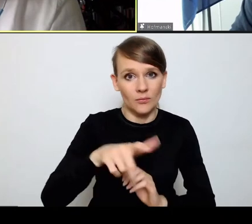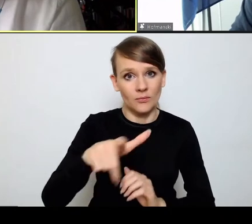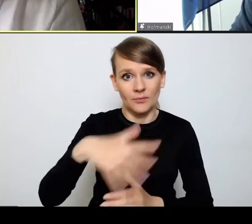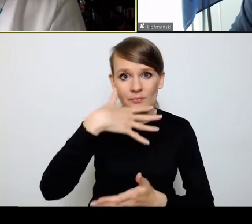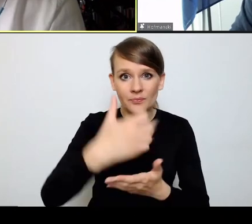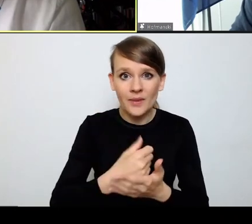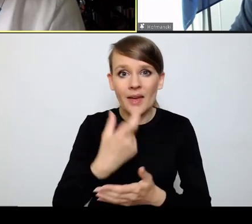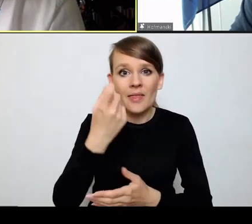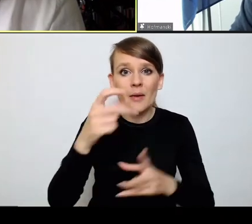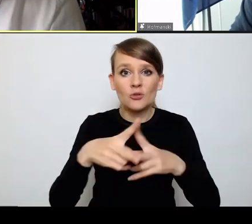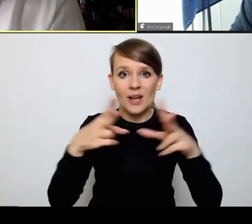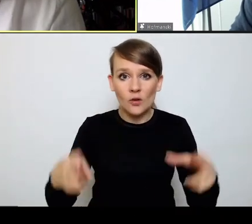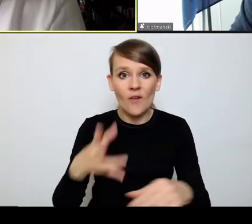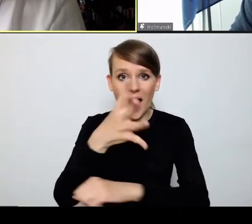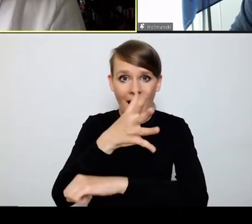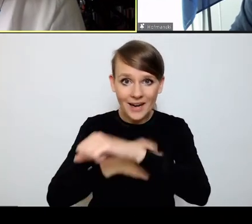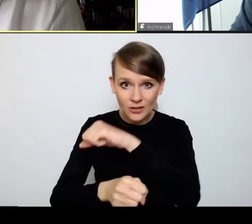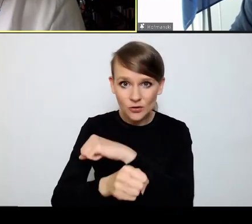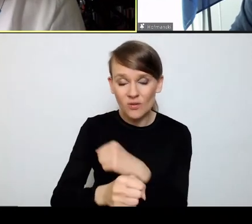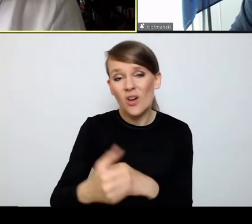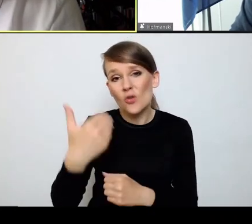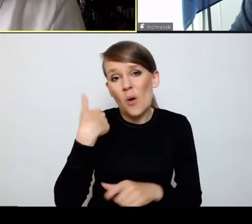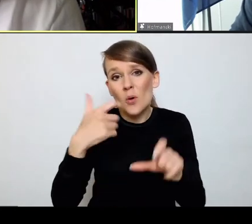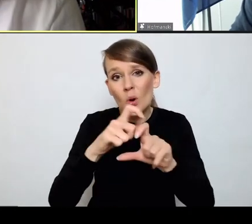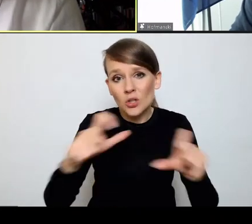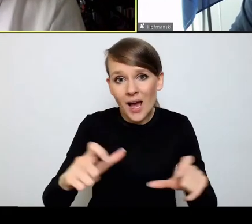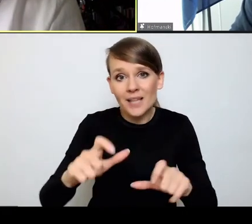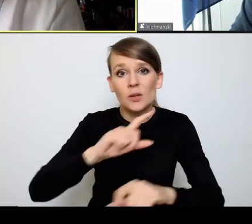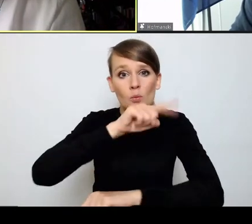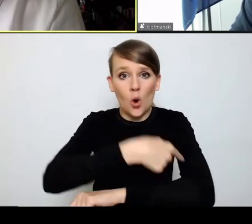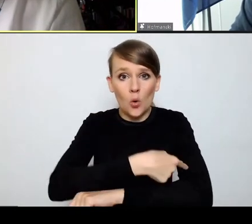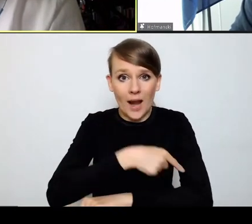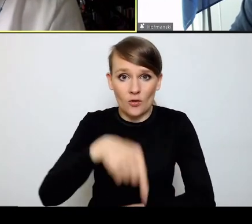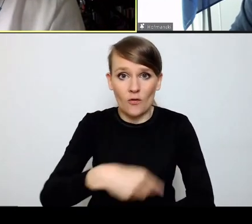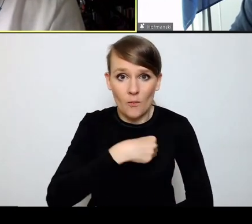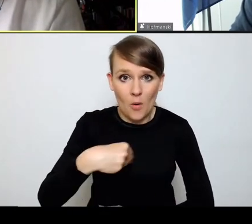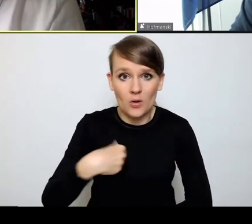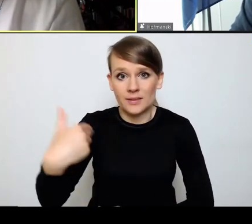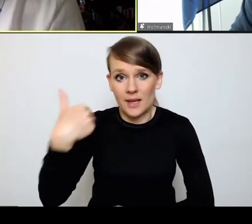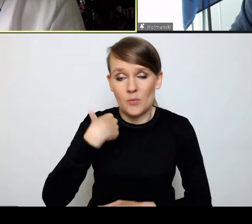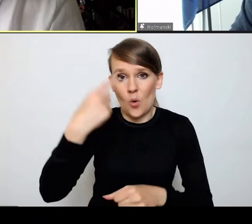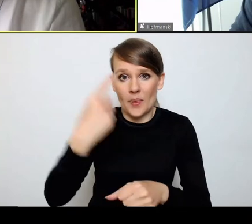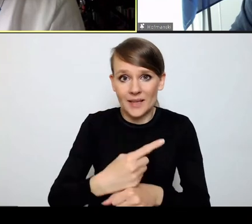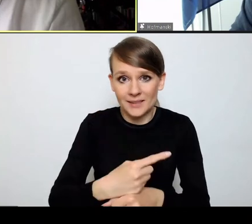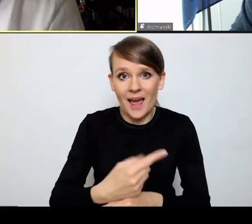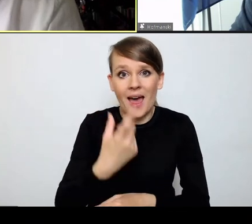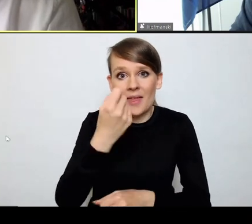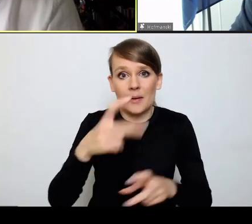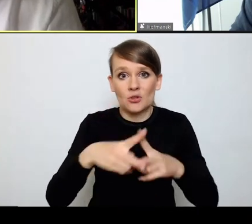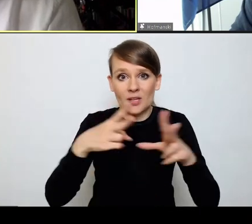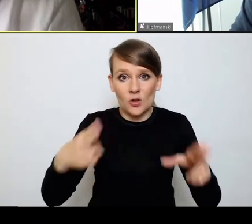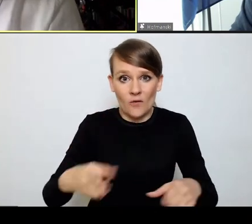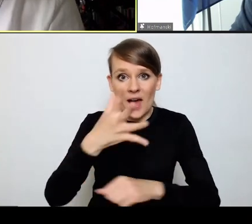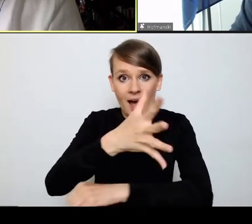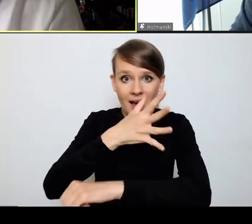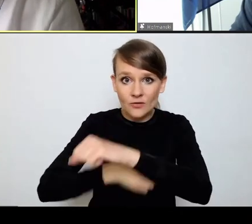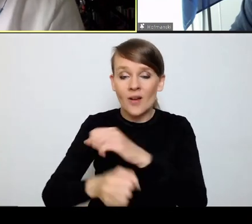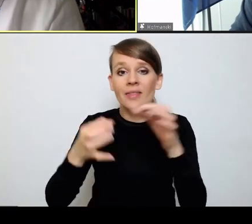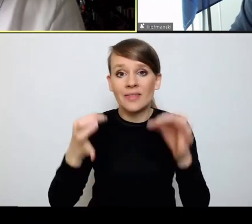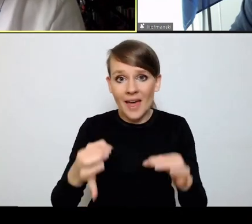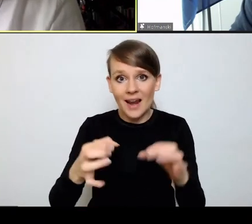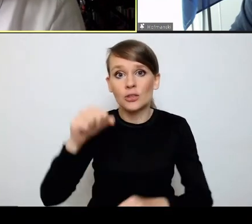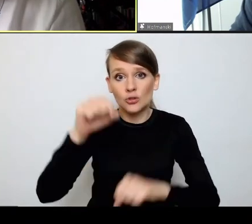tymczasowych aresztowań, bo były takie czasy, kiedy to prokurator w Polsce decydował o tymczasowym aresztowaniu. Teraz decyduje o tym sąd,